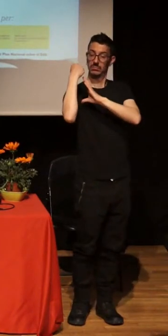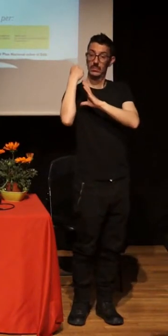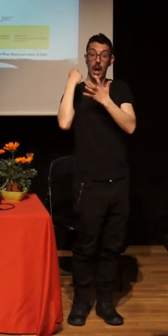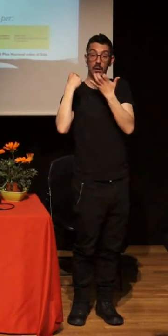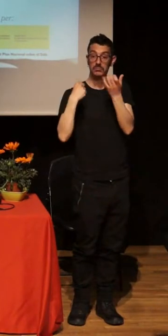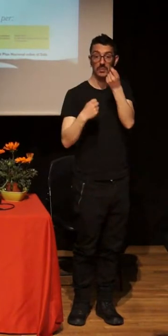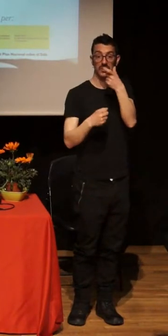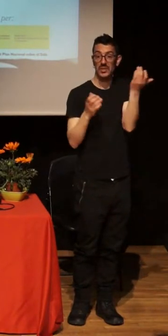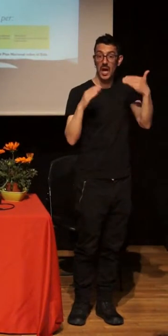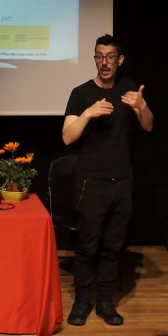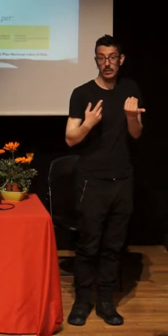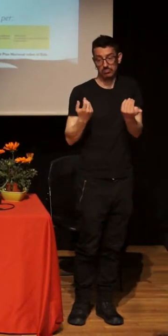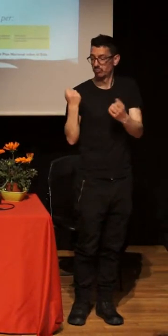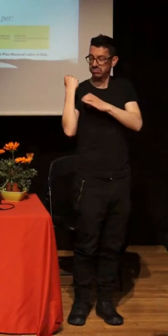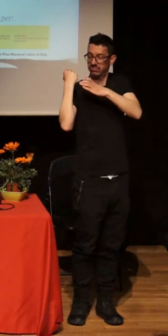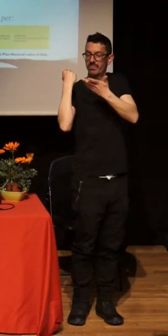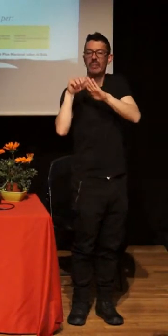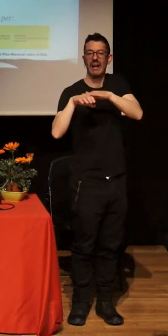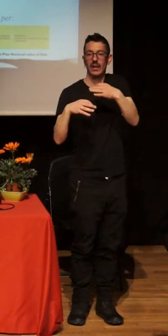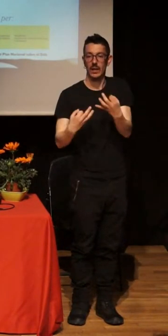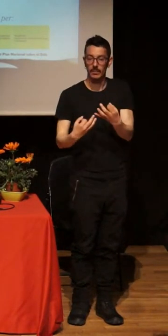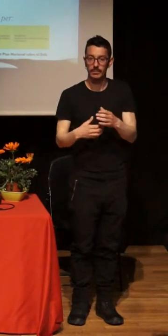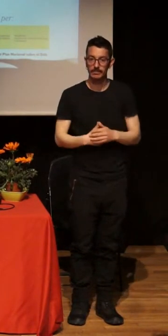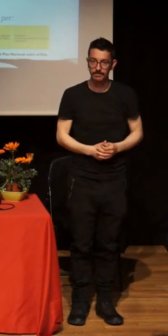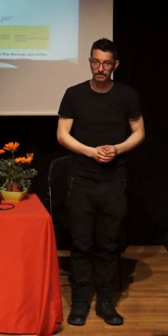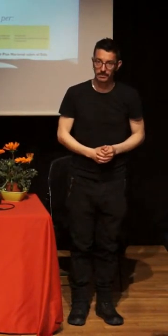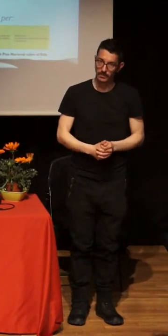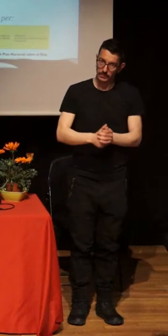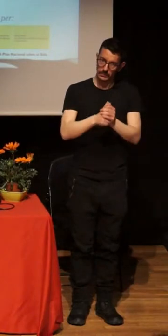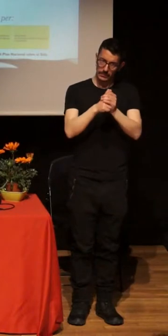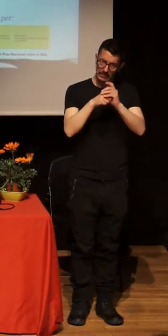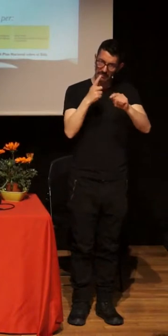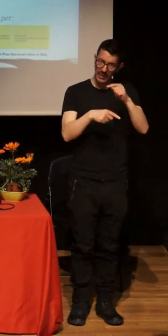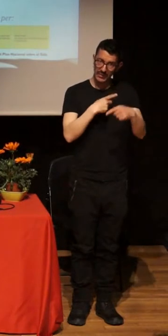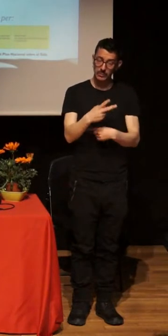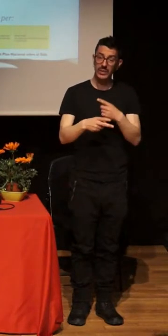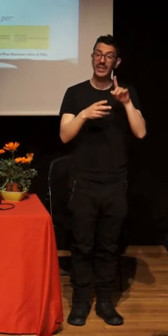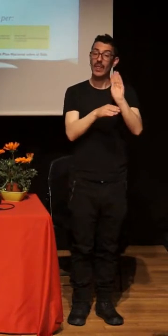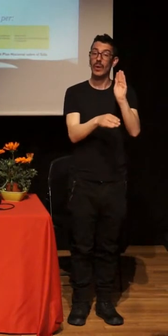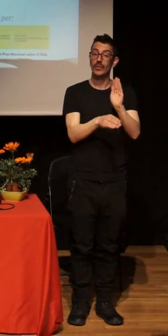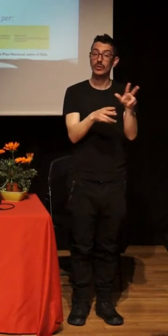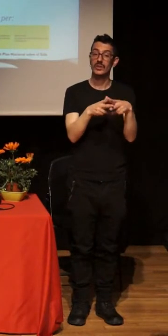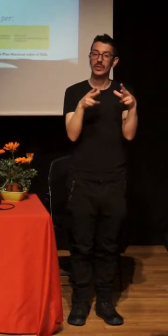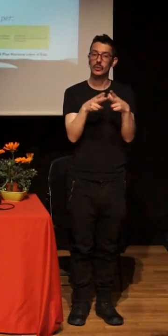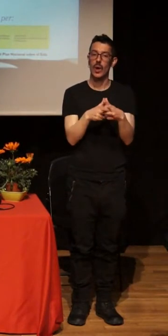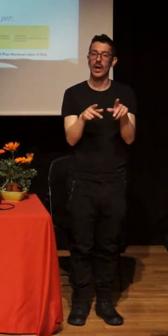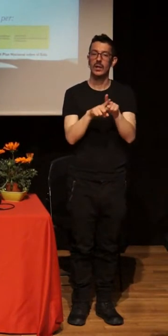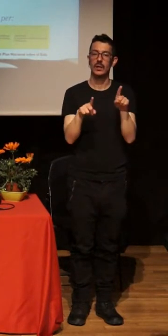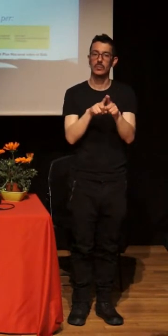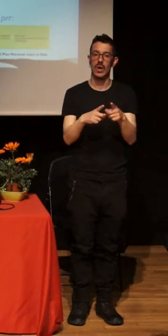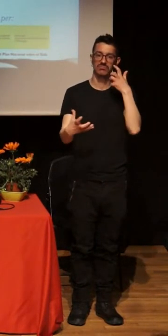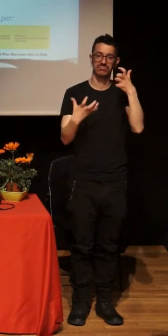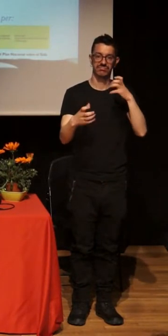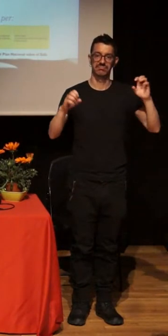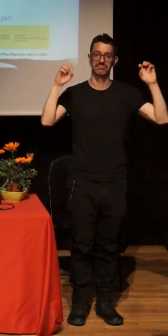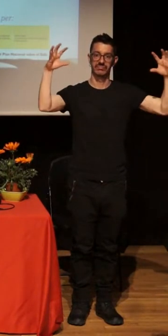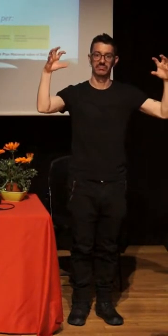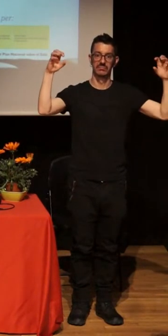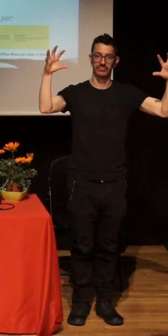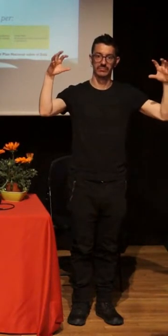Y una última cuestión, que es la educación sexual, en mayúsculas, que habíamos reivindicado durante muchos años, se encuentra